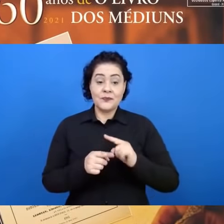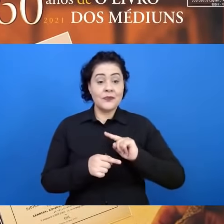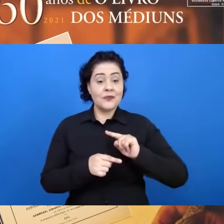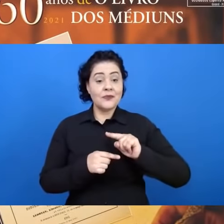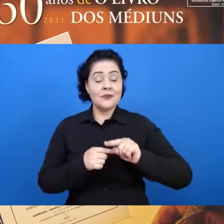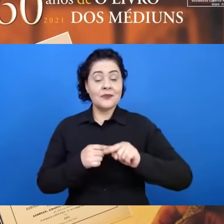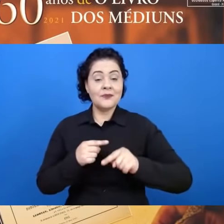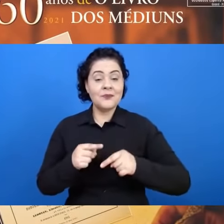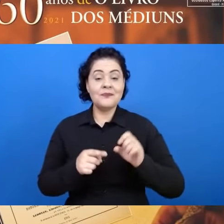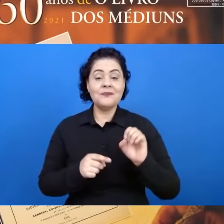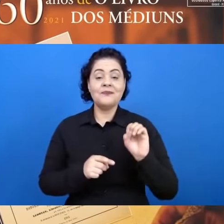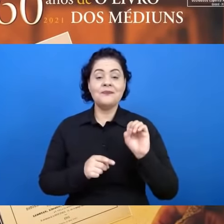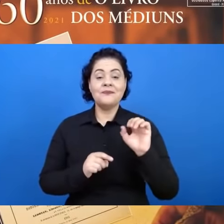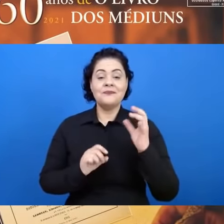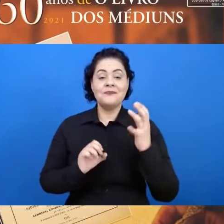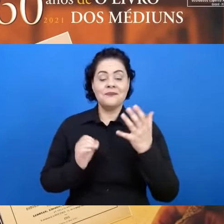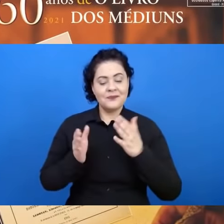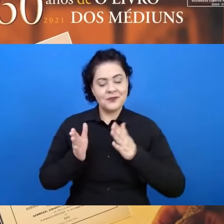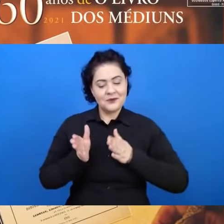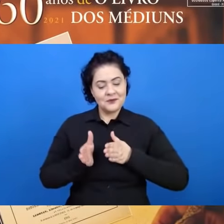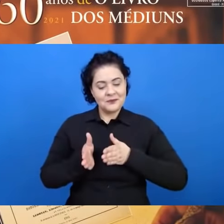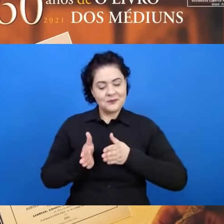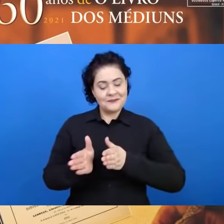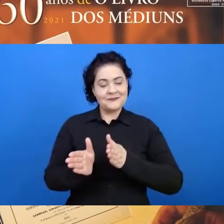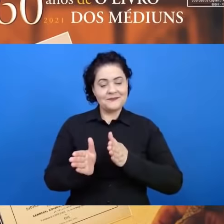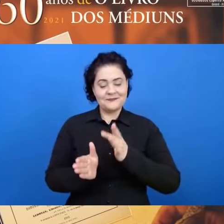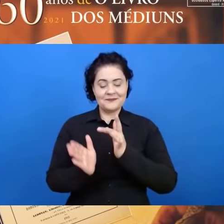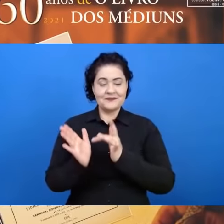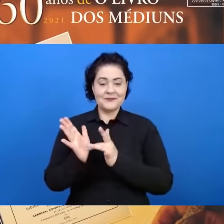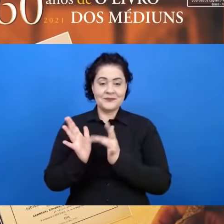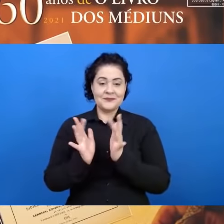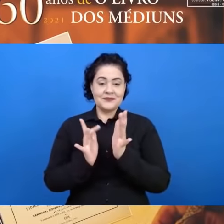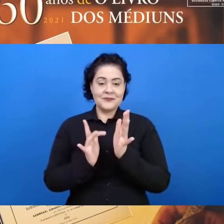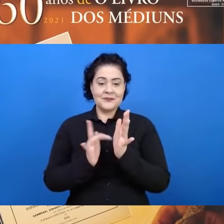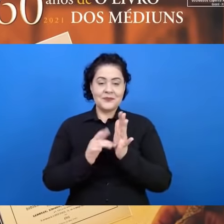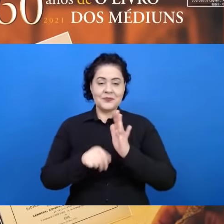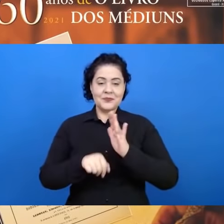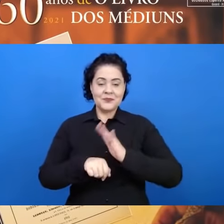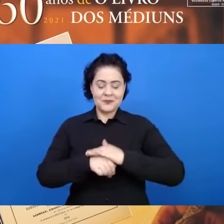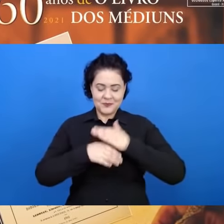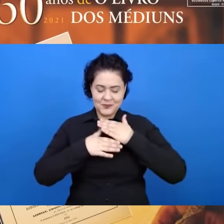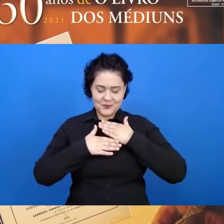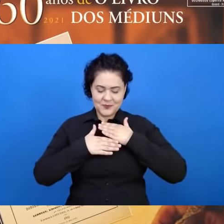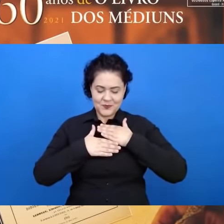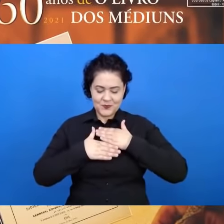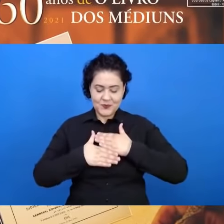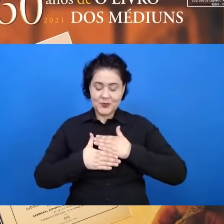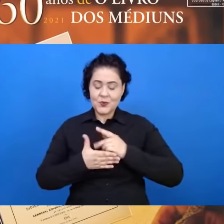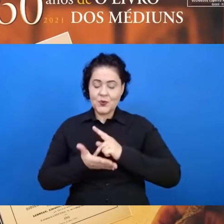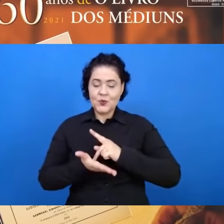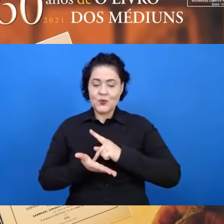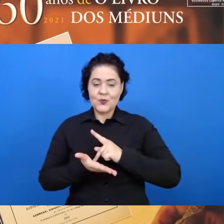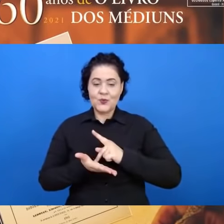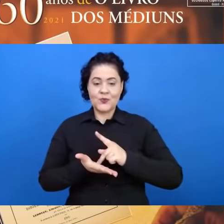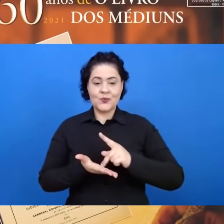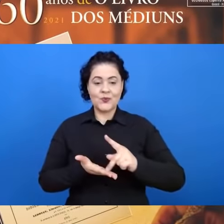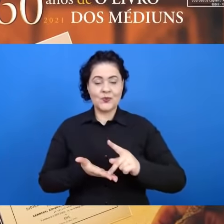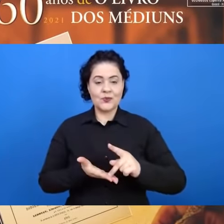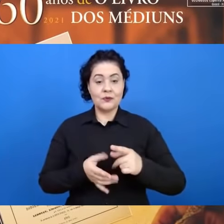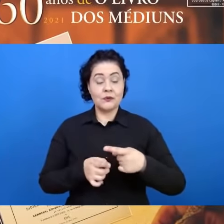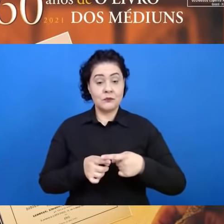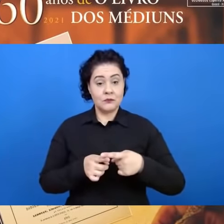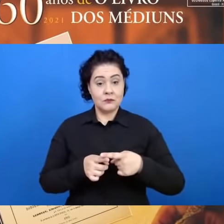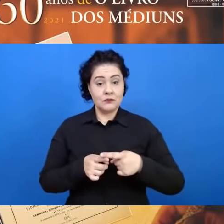escolher seguir com Jesus nesse processo de purificação íntima, para que, então, ele, o Cristo,